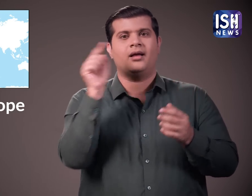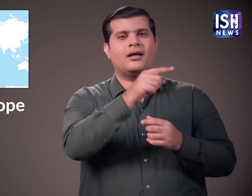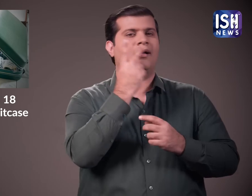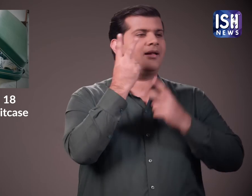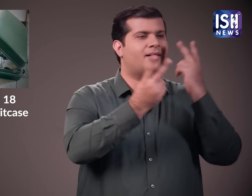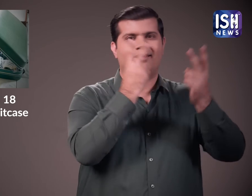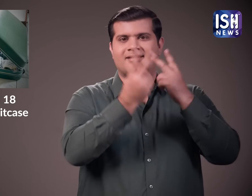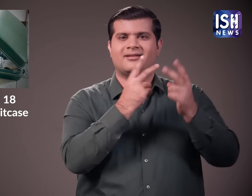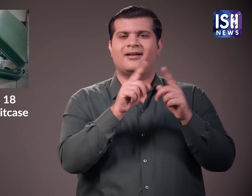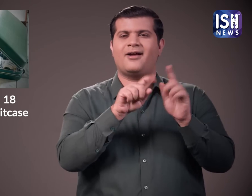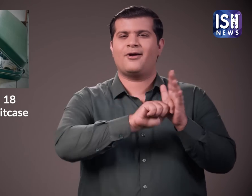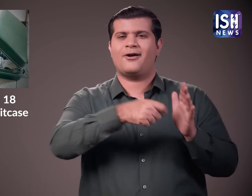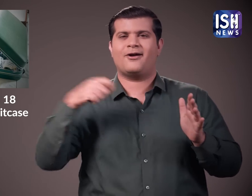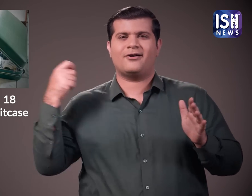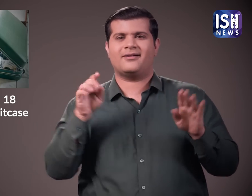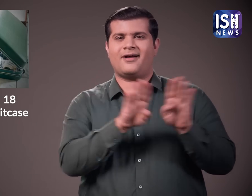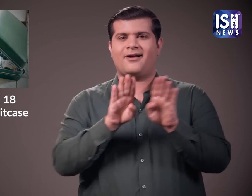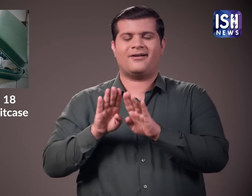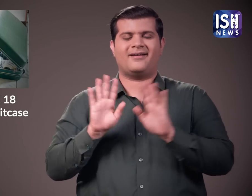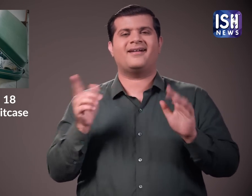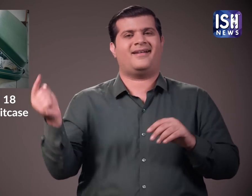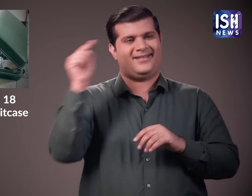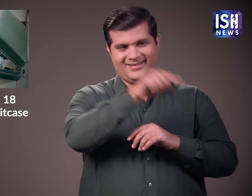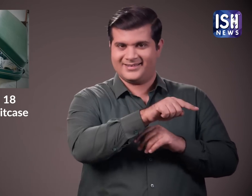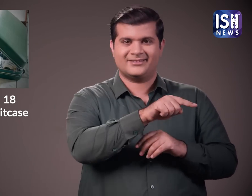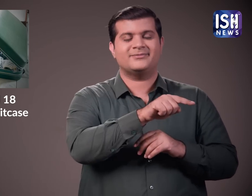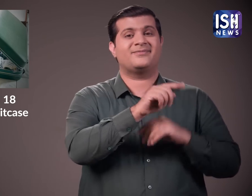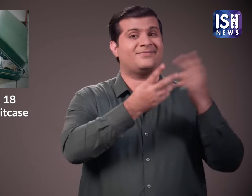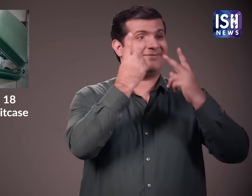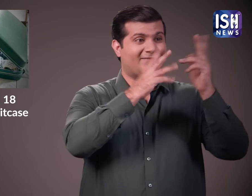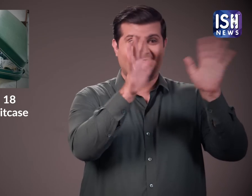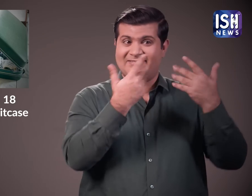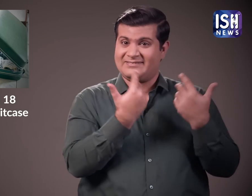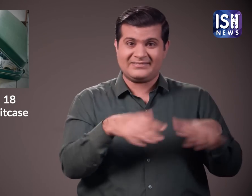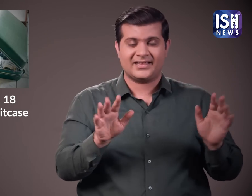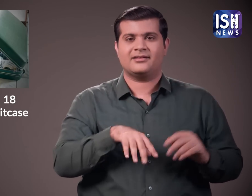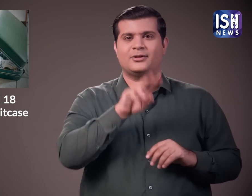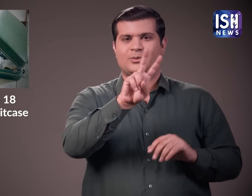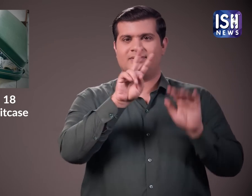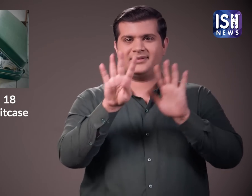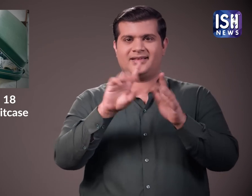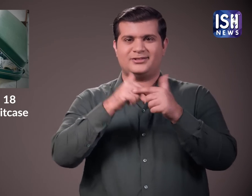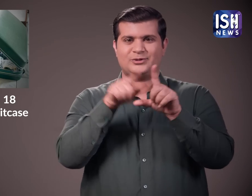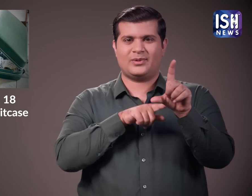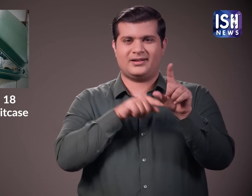वह वहाँ चुट्टिया मनाने गई थी। अपनी आत्रा के बाद वह वापस आस्ट्रिया लॉट